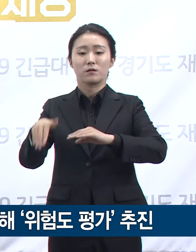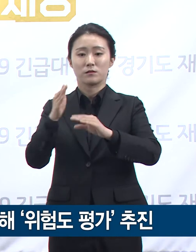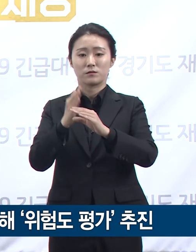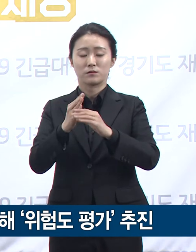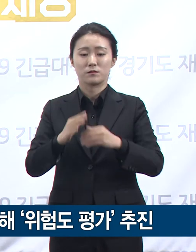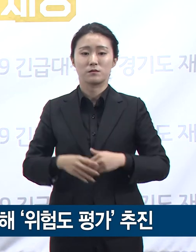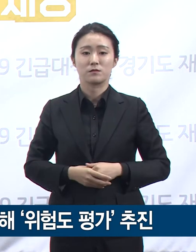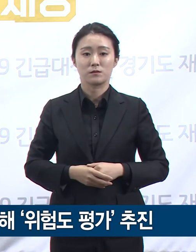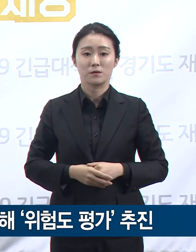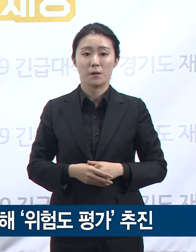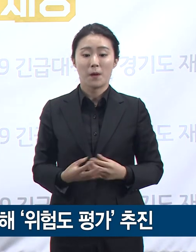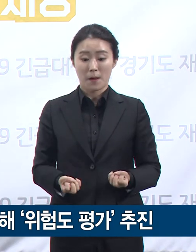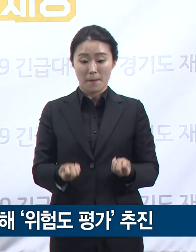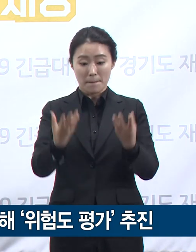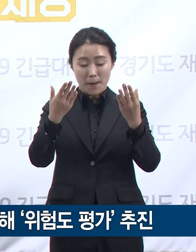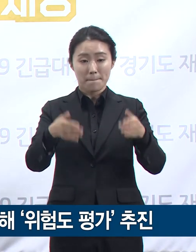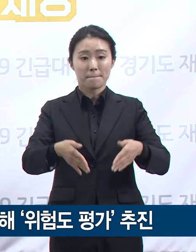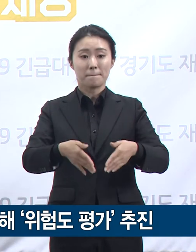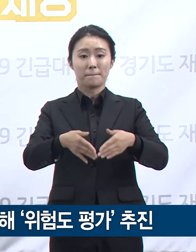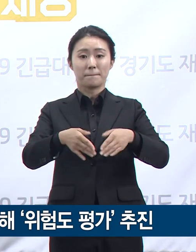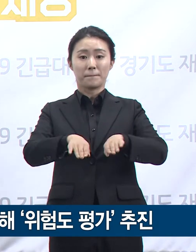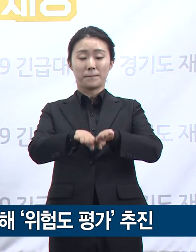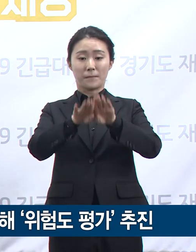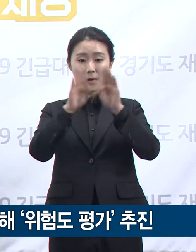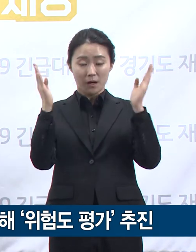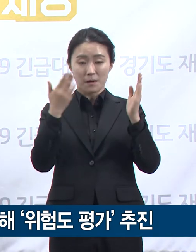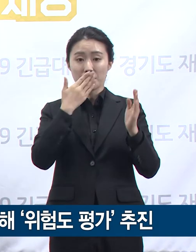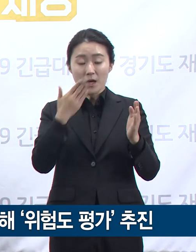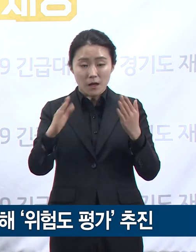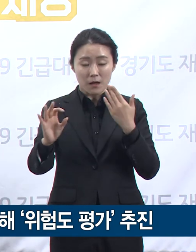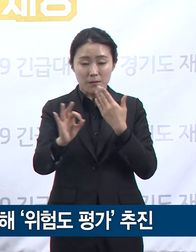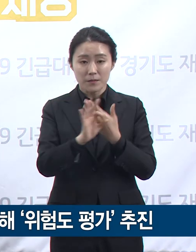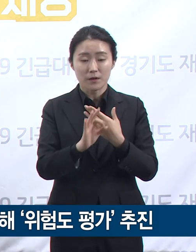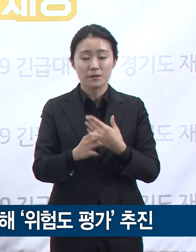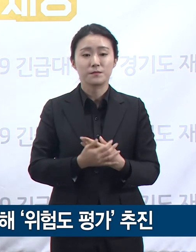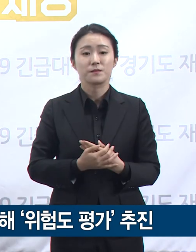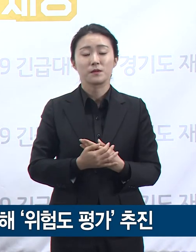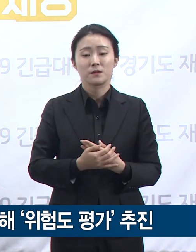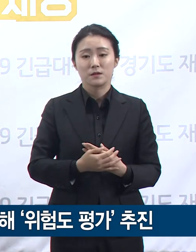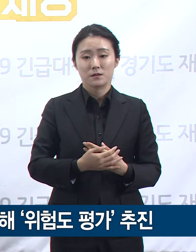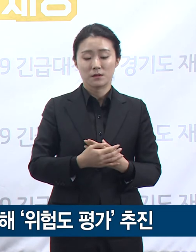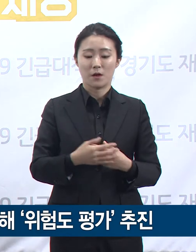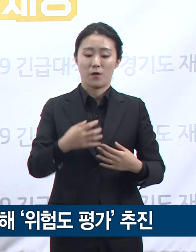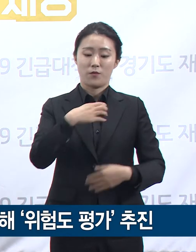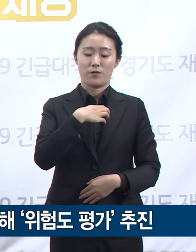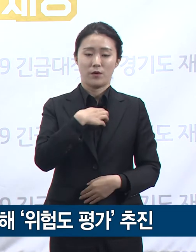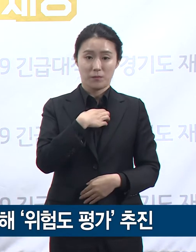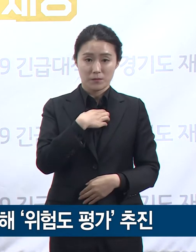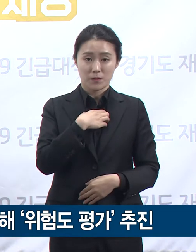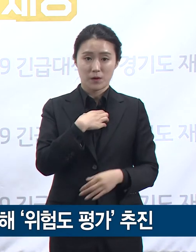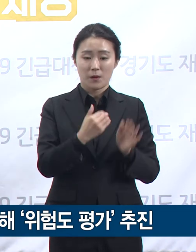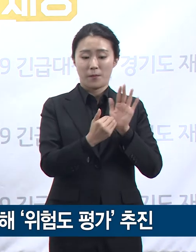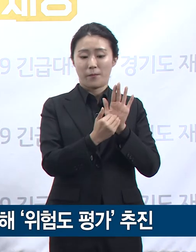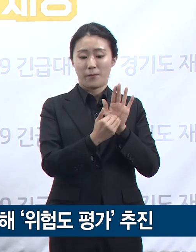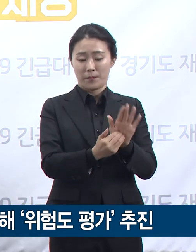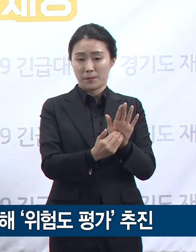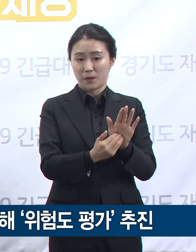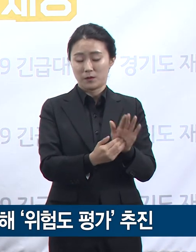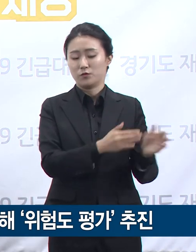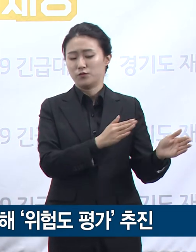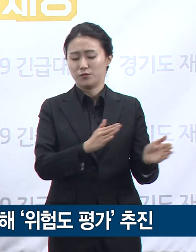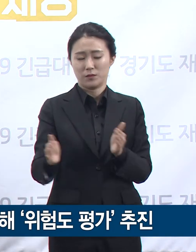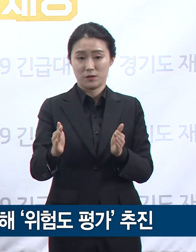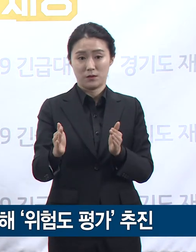방역대책 수립 등 철저한 준비를 통해 개최하고 위험도가 높은 행사는 위험도 완화 방안을 마련하여